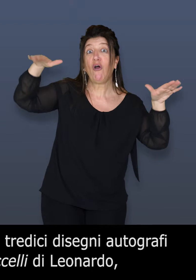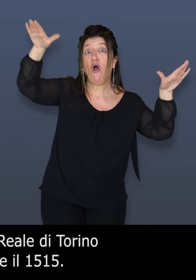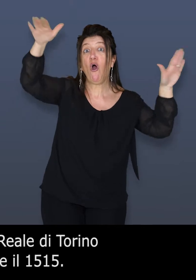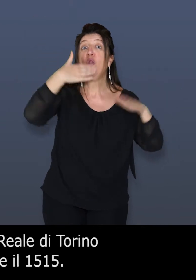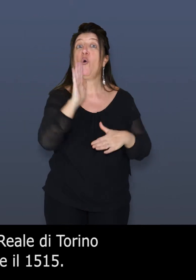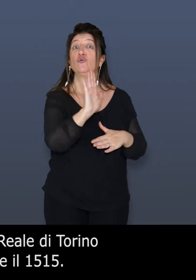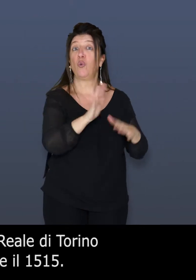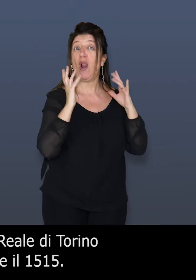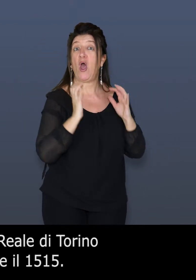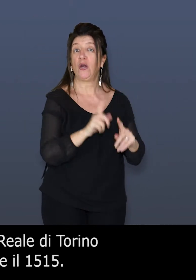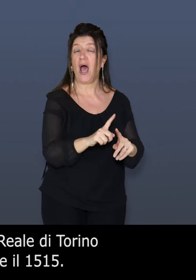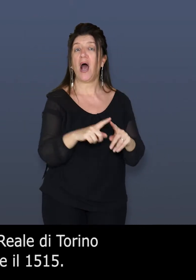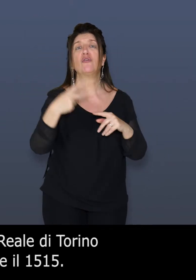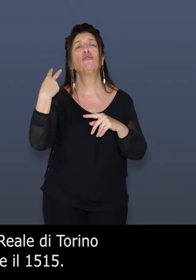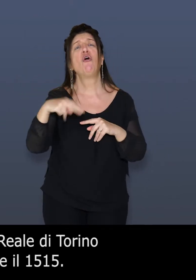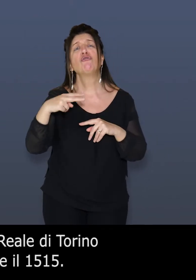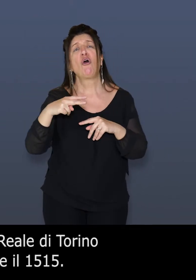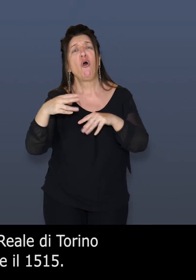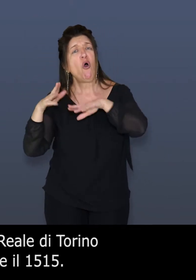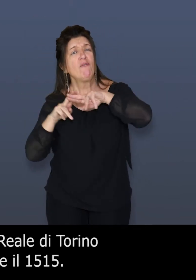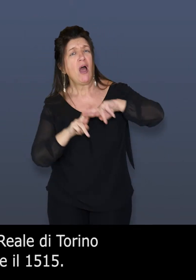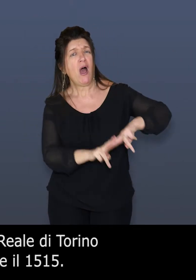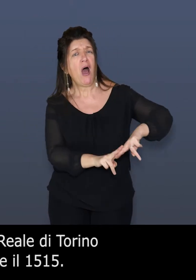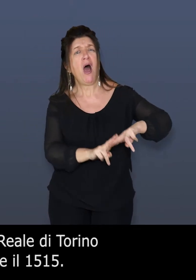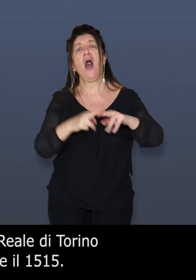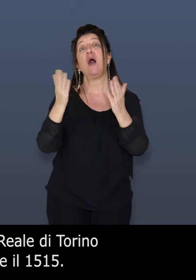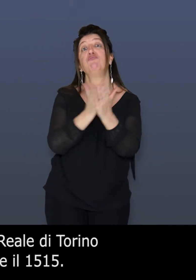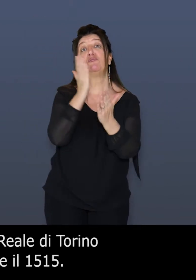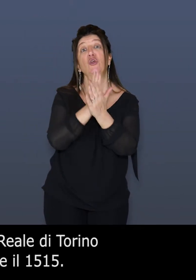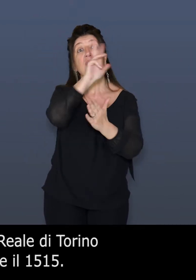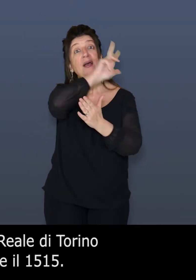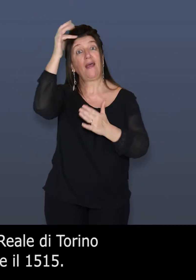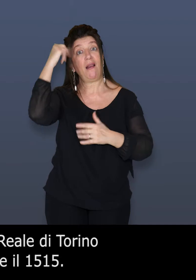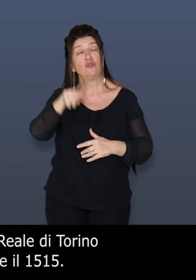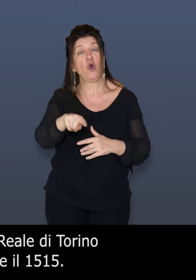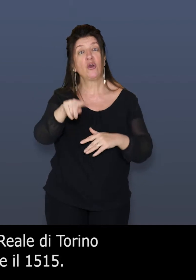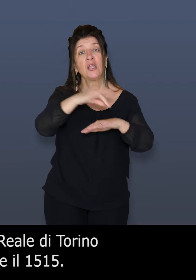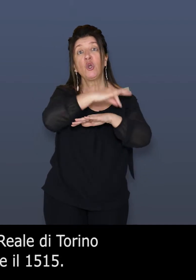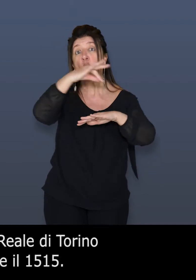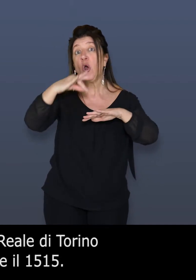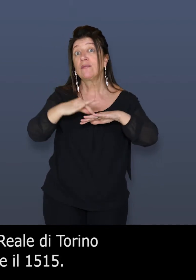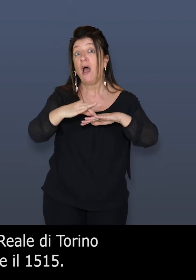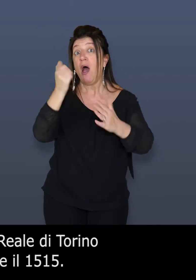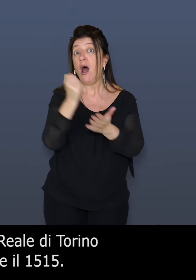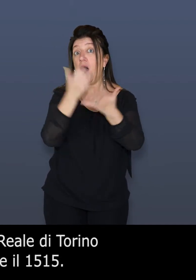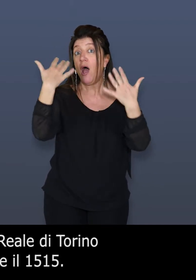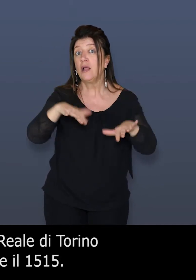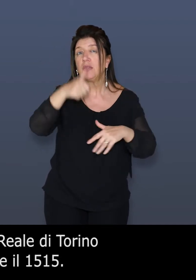Conservati alla Biblioteca Reale di Torino e databili tra il 1480 e il